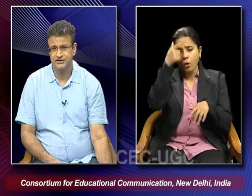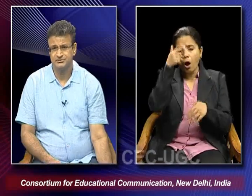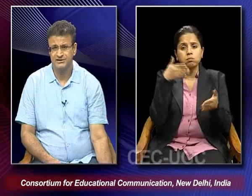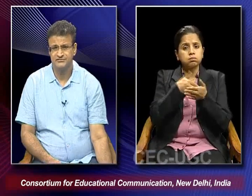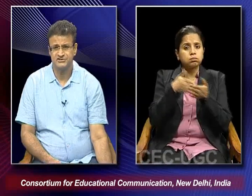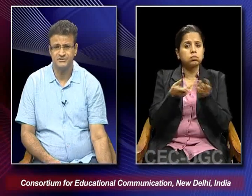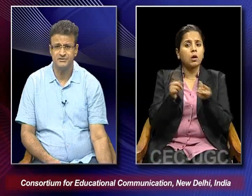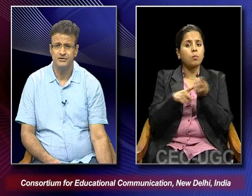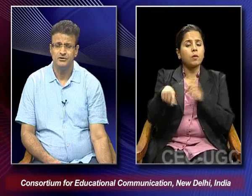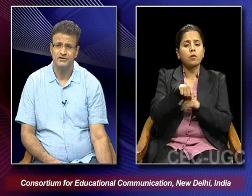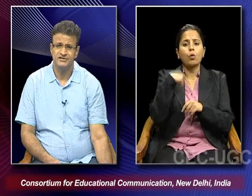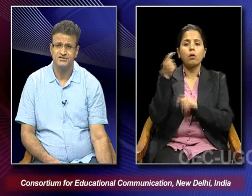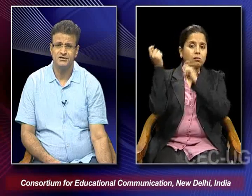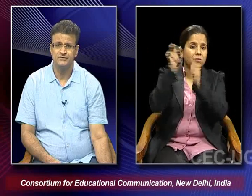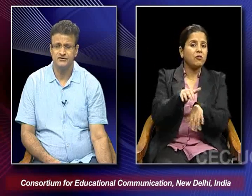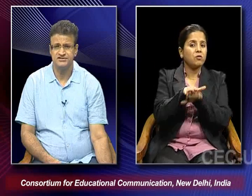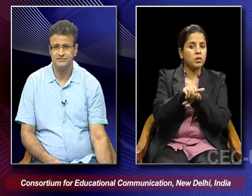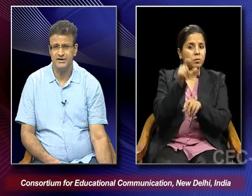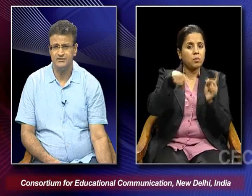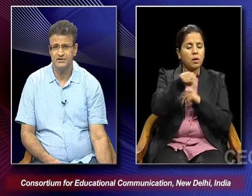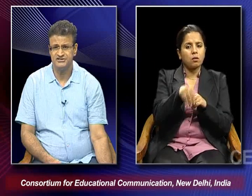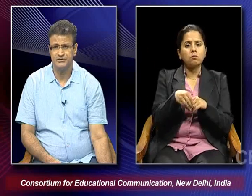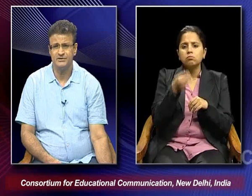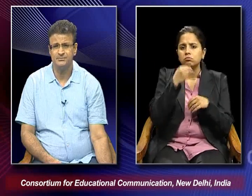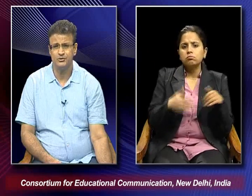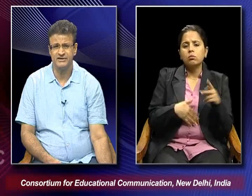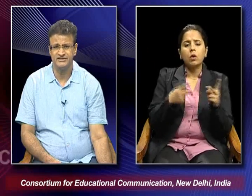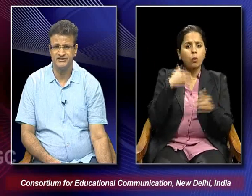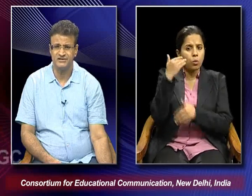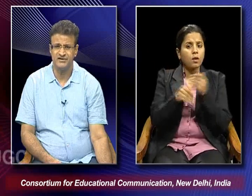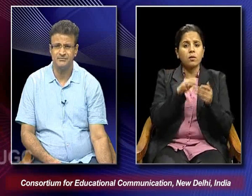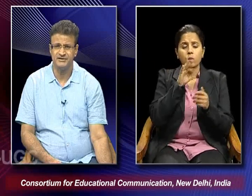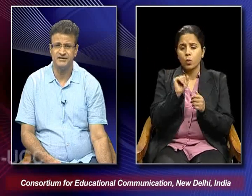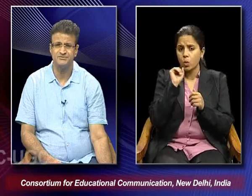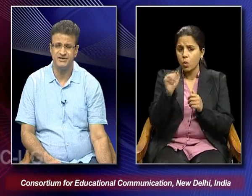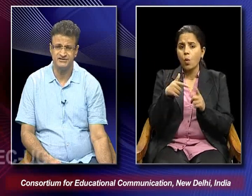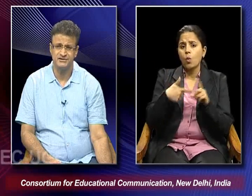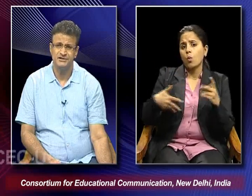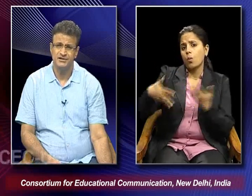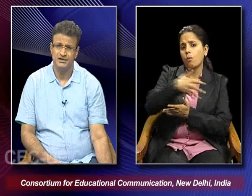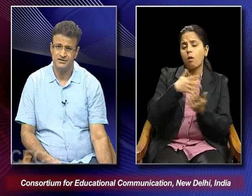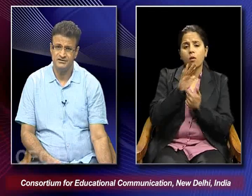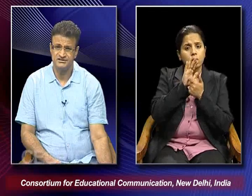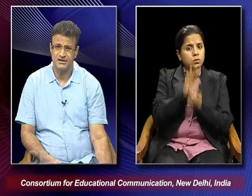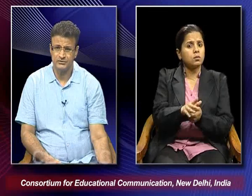hardships which were faced by the fishermen in their struggle for the survival and genuinely portrays the environment as well as